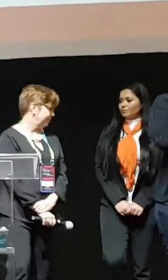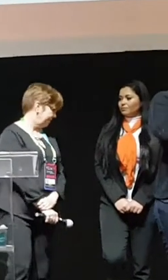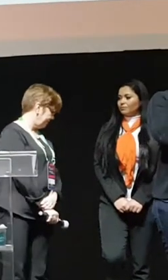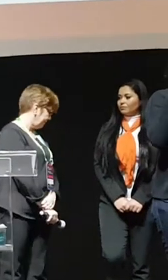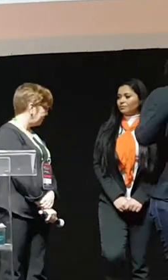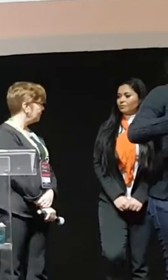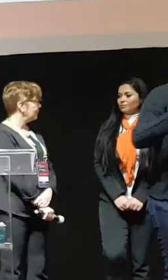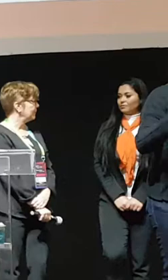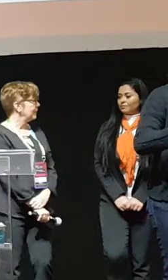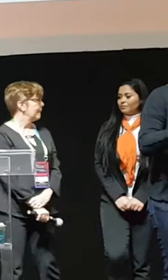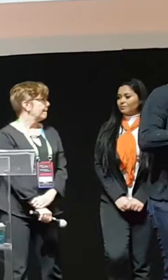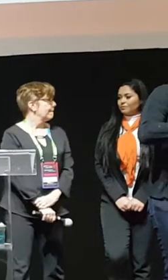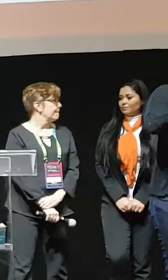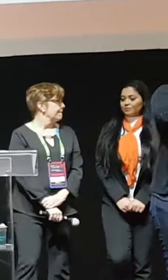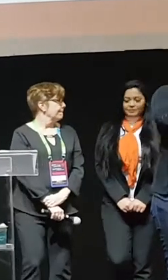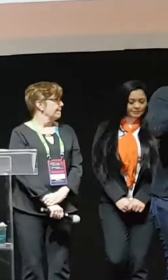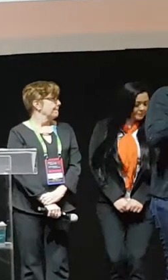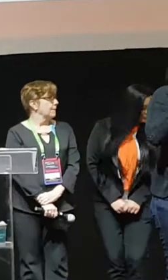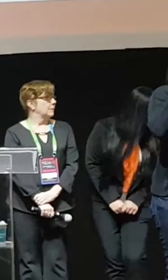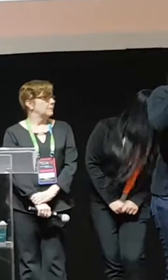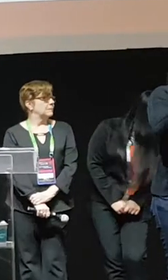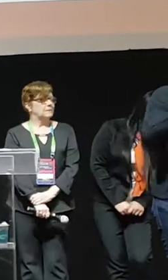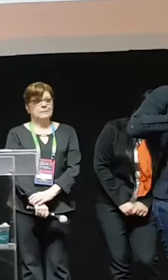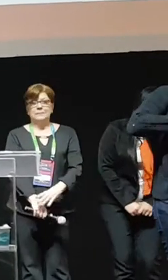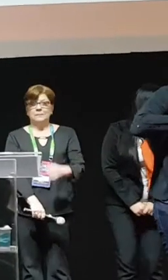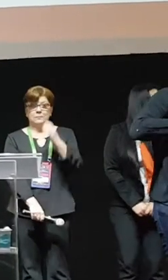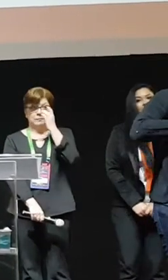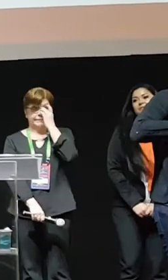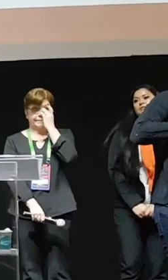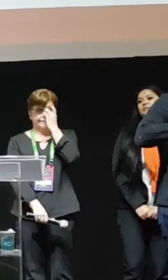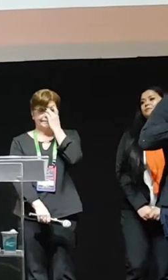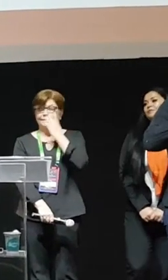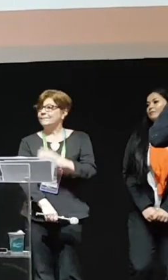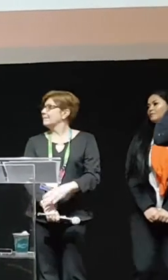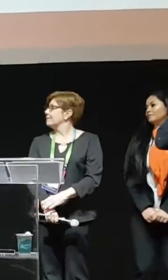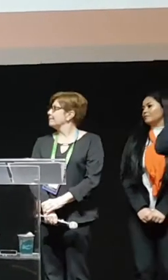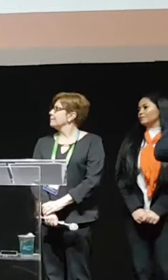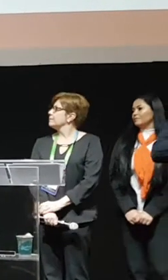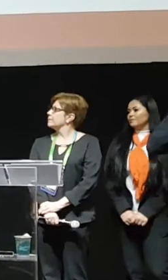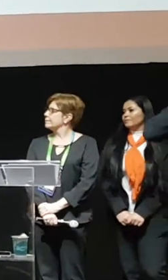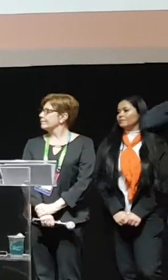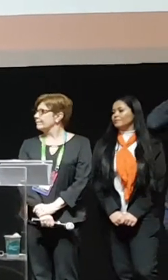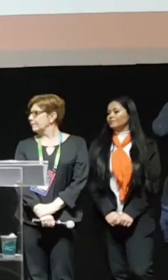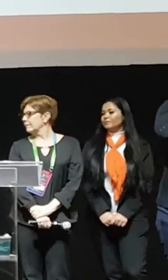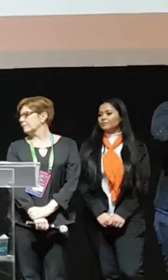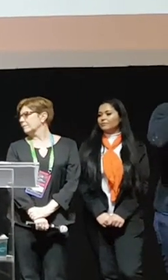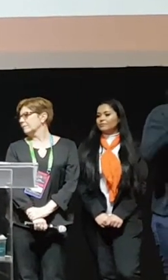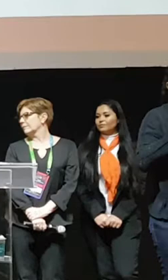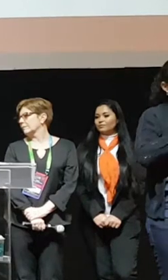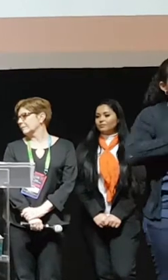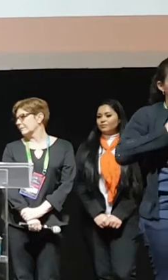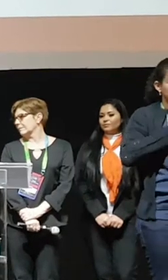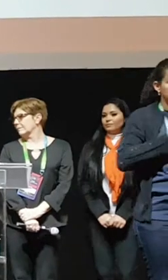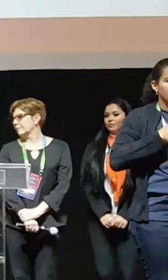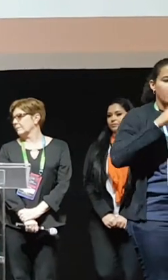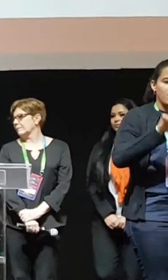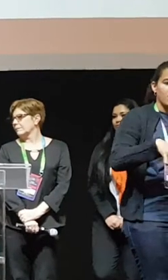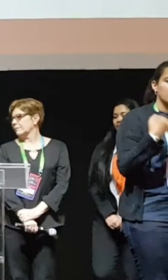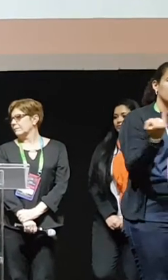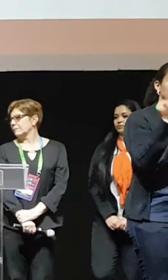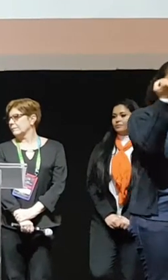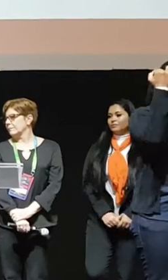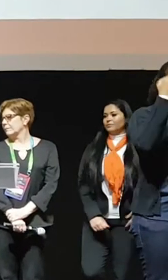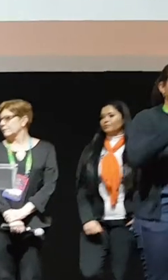o meu troféu, a minha verdade. E isso daqui é uma coisa muito, muito importante.